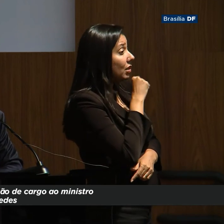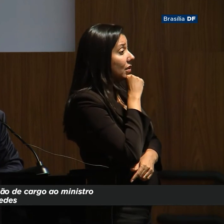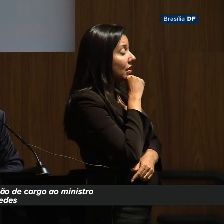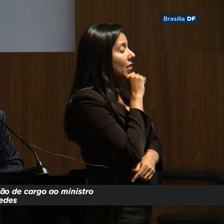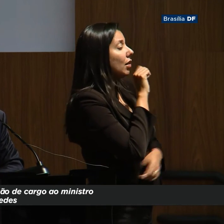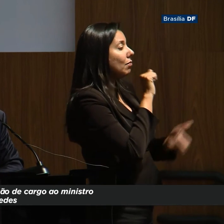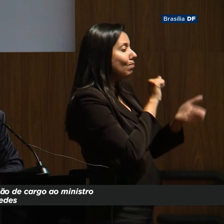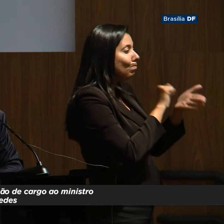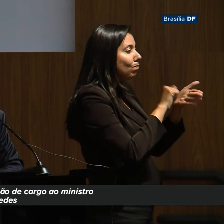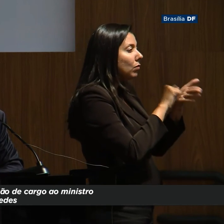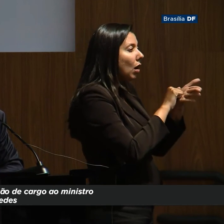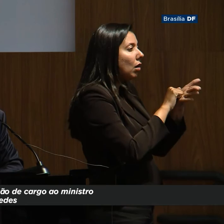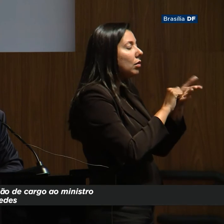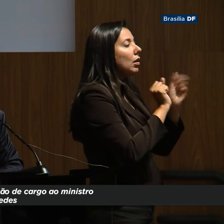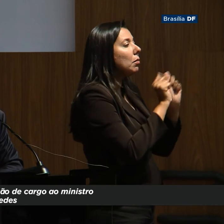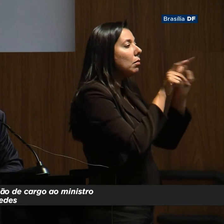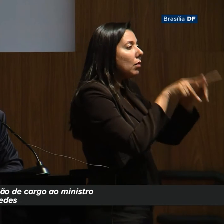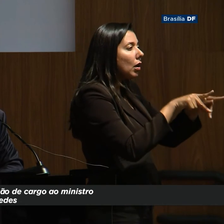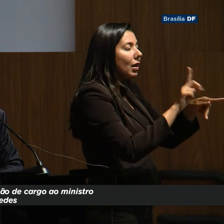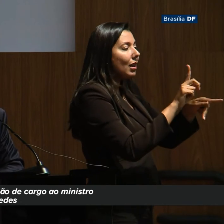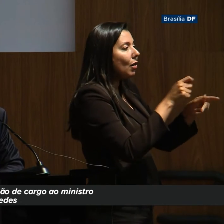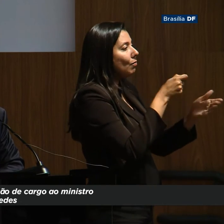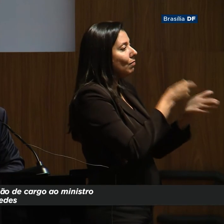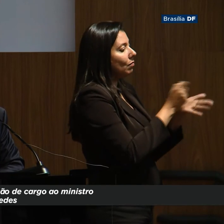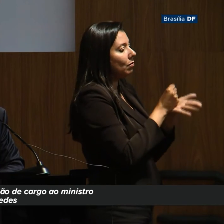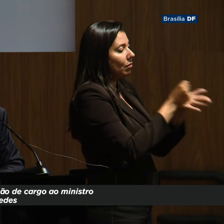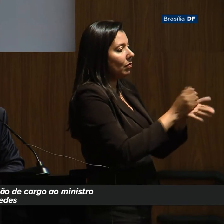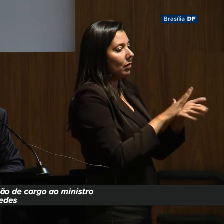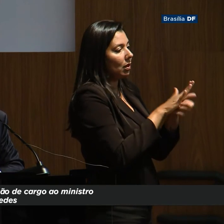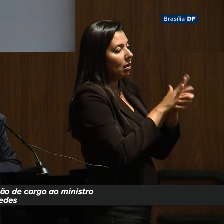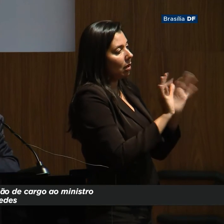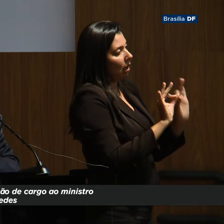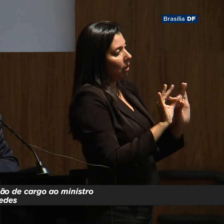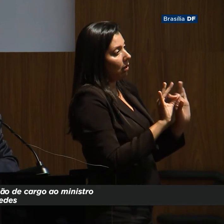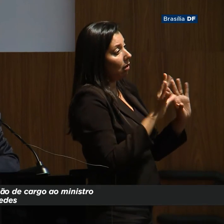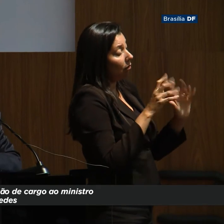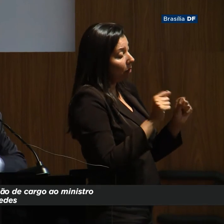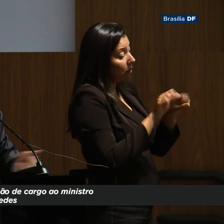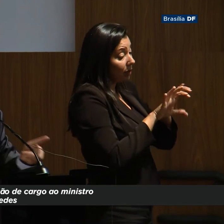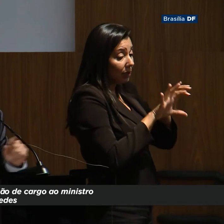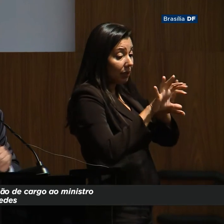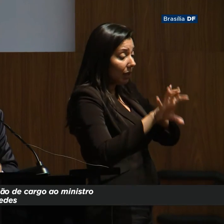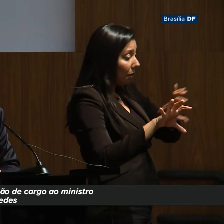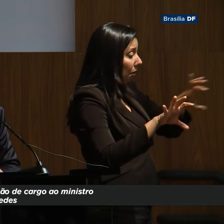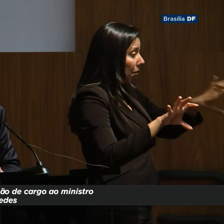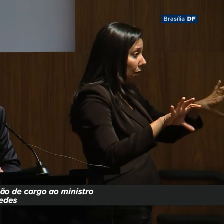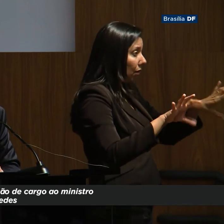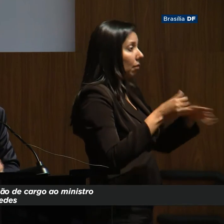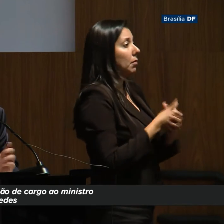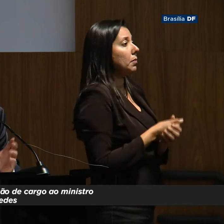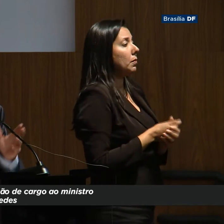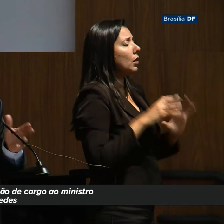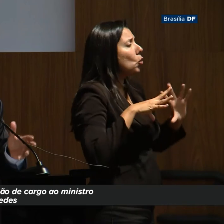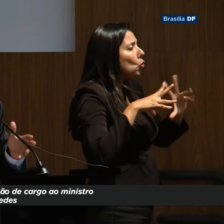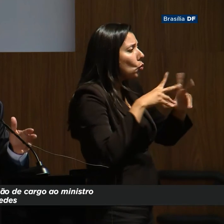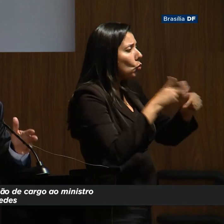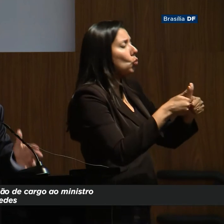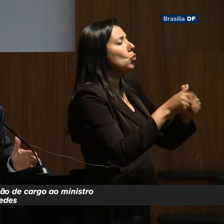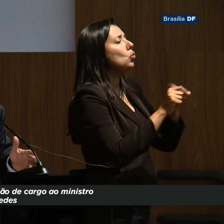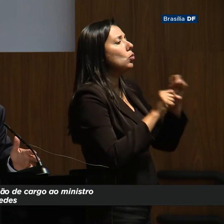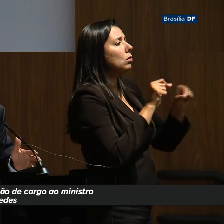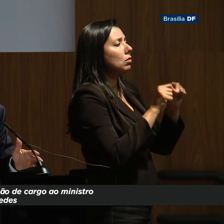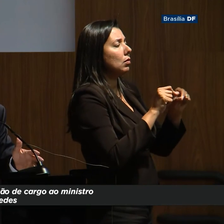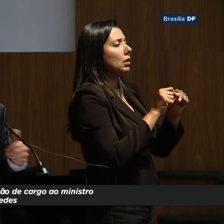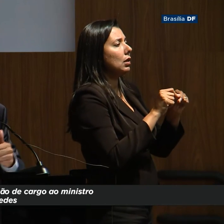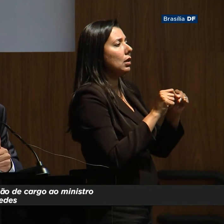bater as portas da Previdência e não contribuem, então, nós vamos ter que separar assistência de Previdência, tudo isso está sendo